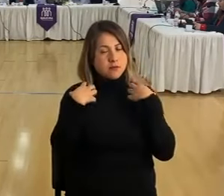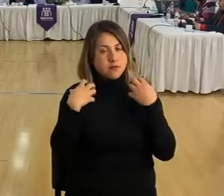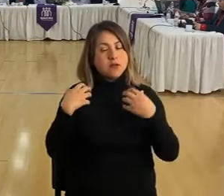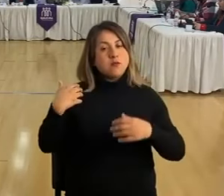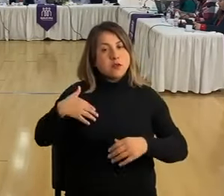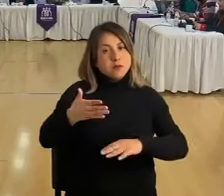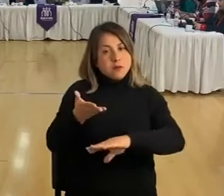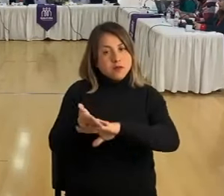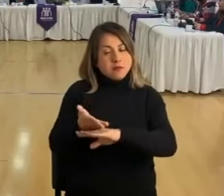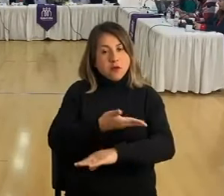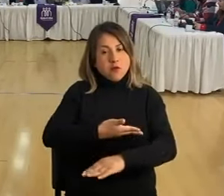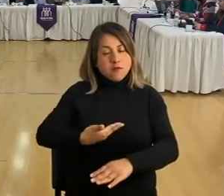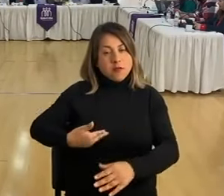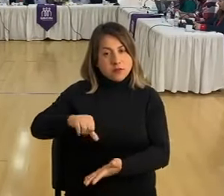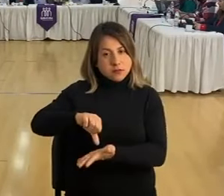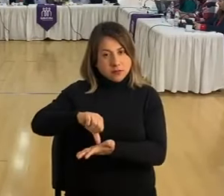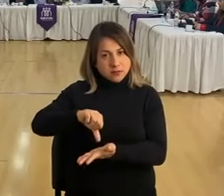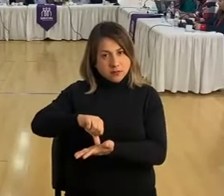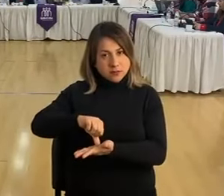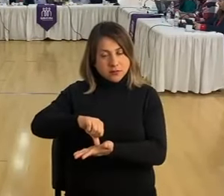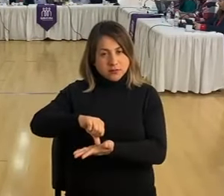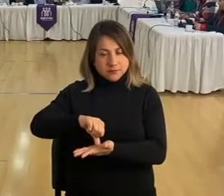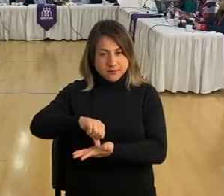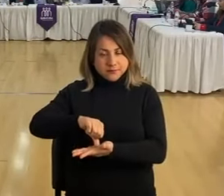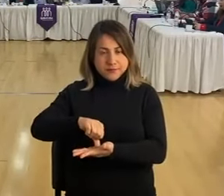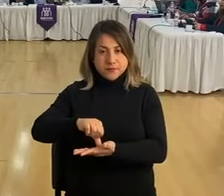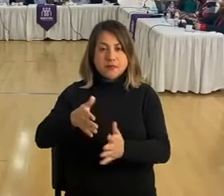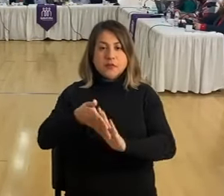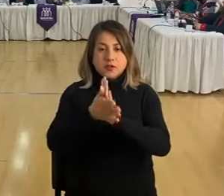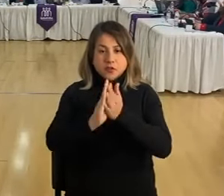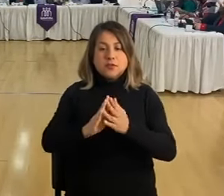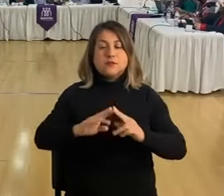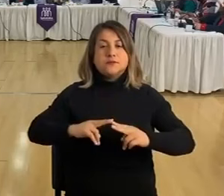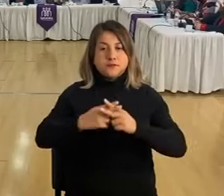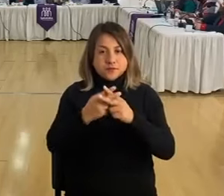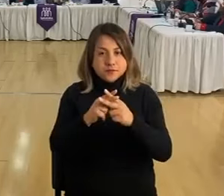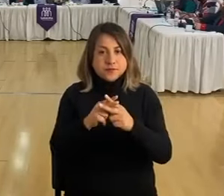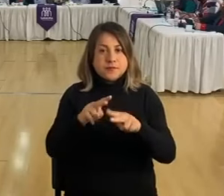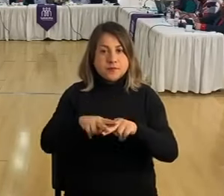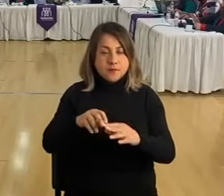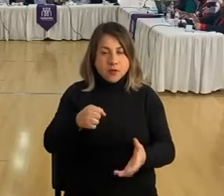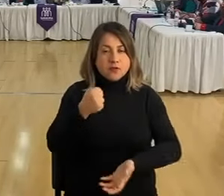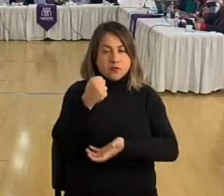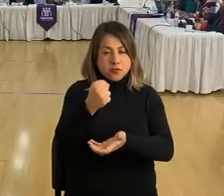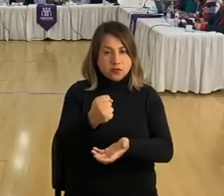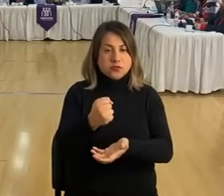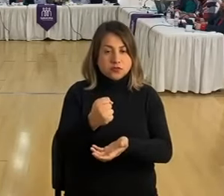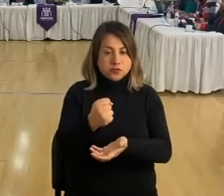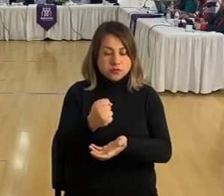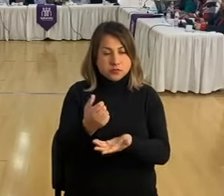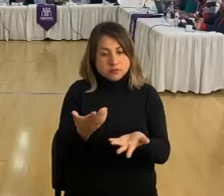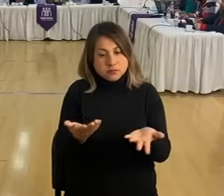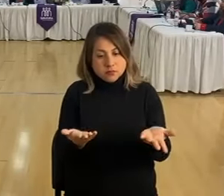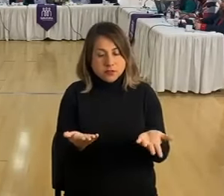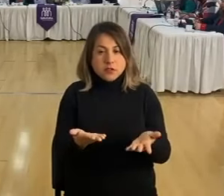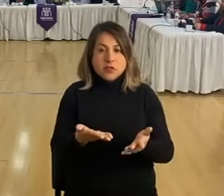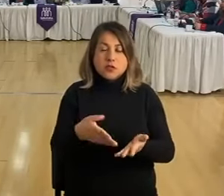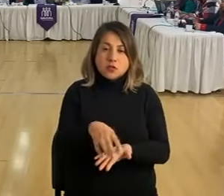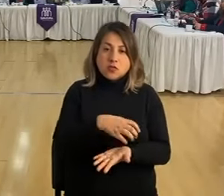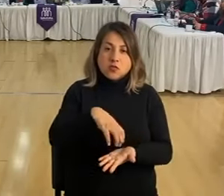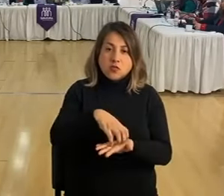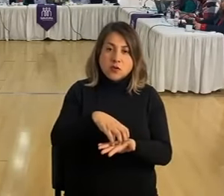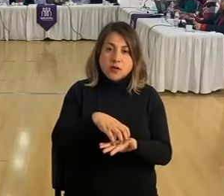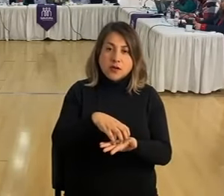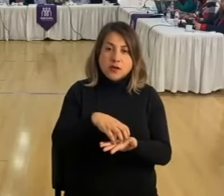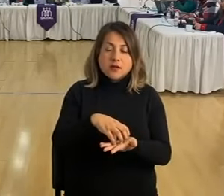solicitarle al gobierno central todas las herramientas, todos los fondos pertinentes para que la comuna con la